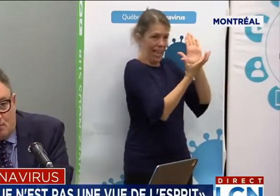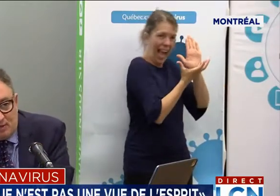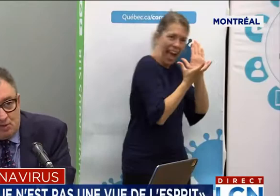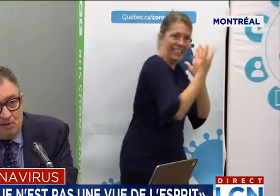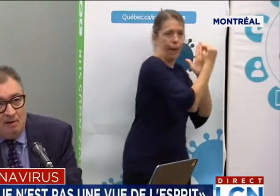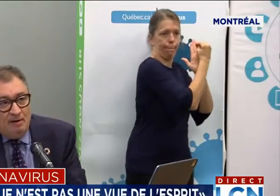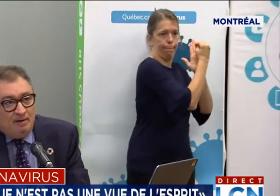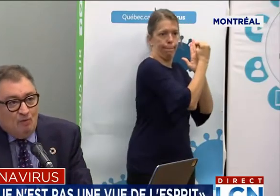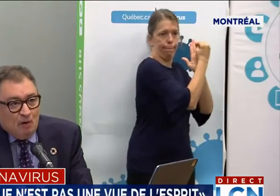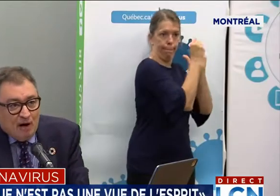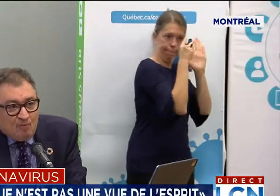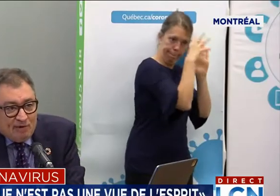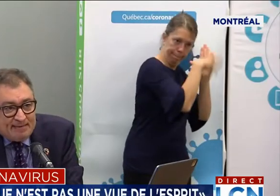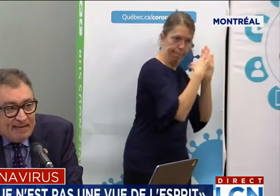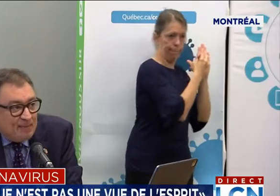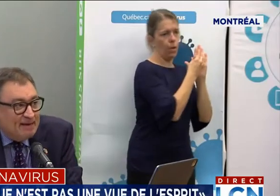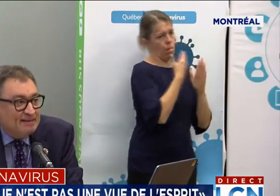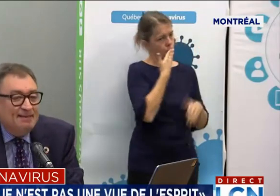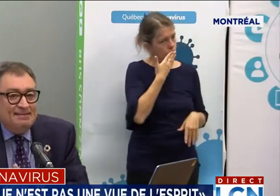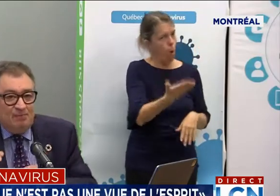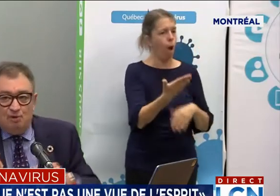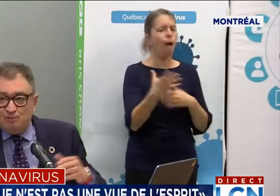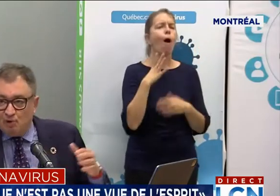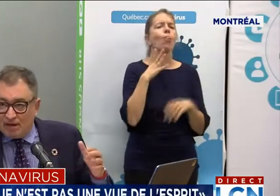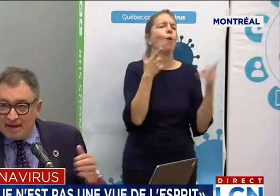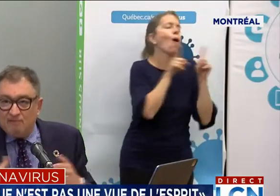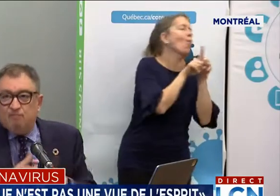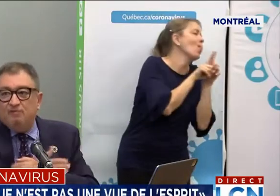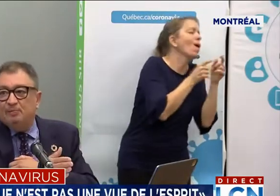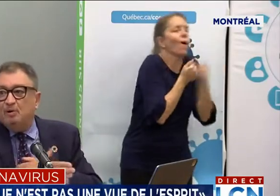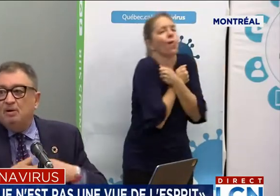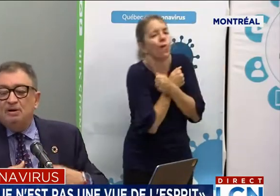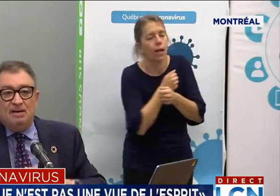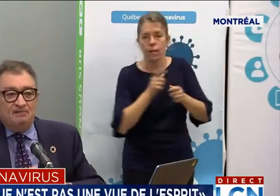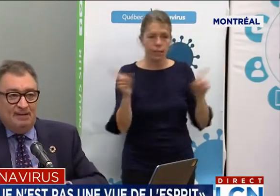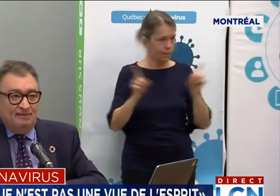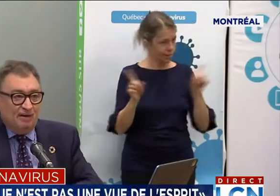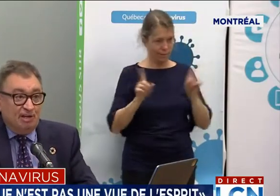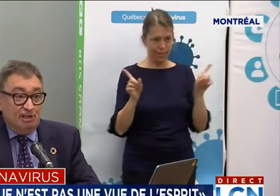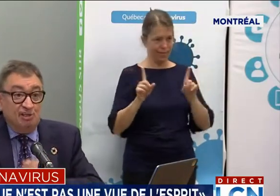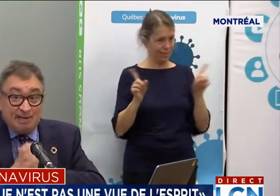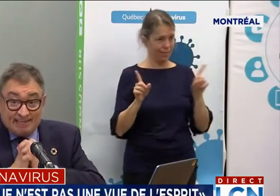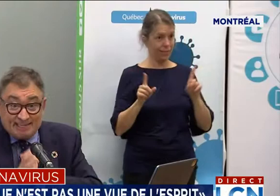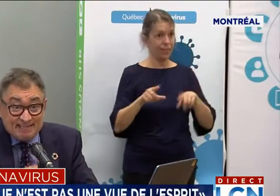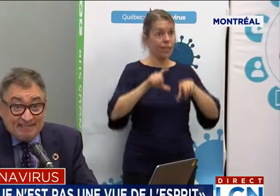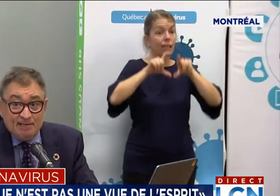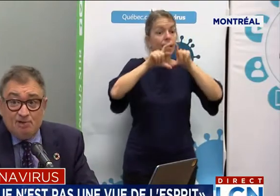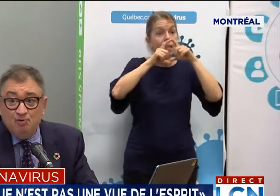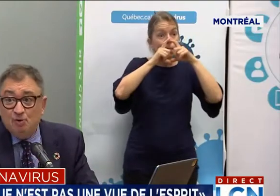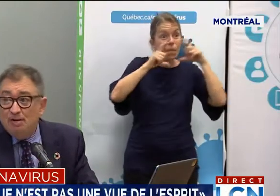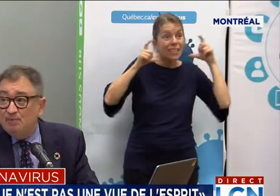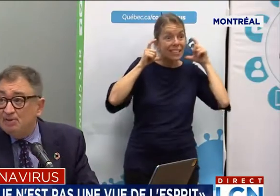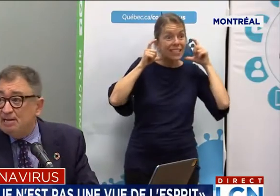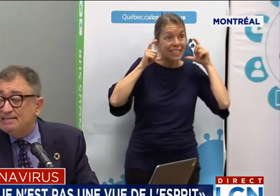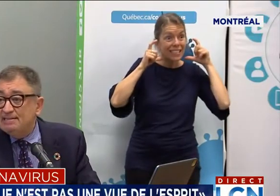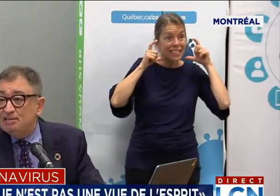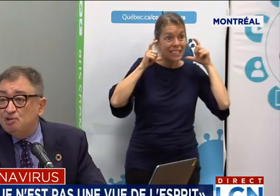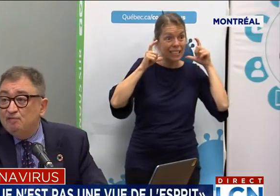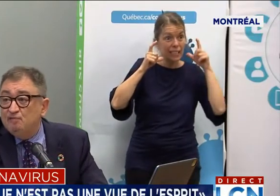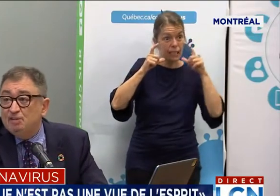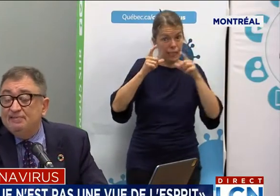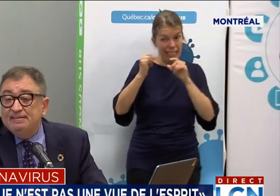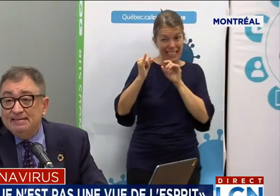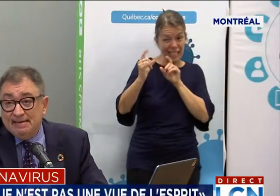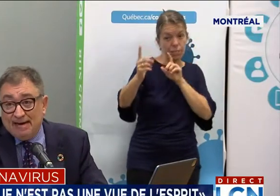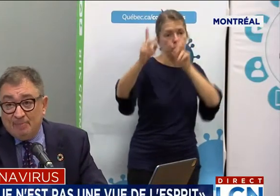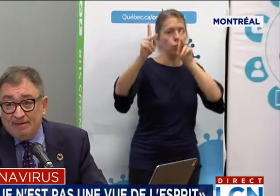un mètre de l'autre personne ou à 1,5 mètre. C'est plus pour quand vous ne pouvez pas, quand vous allez voyager. J'insiste là-dessus, puis j'insiste